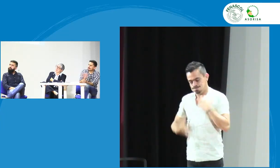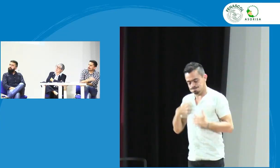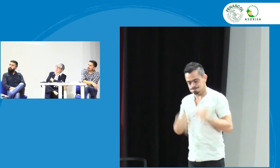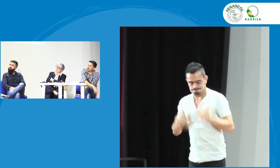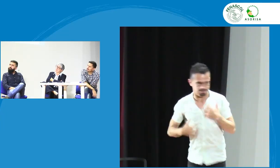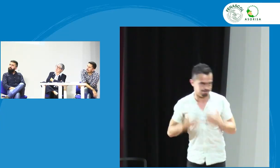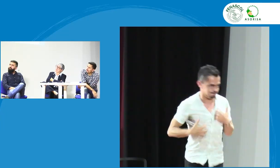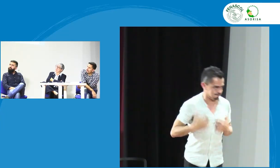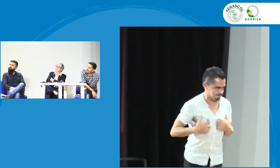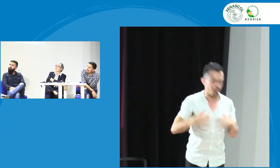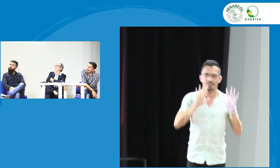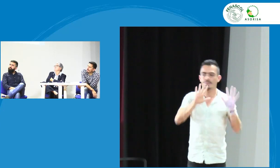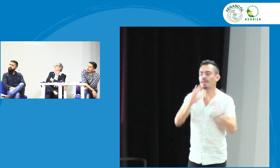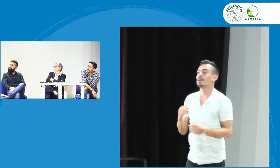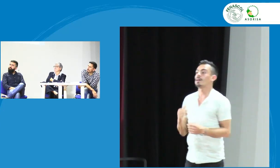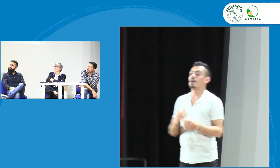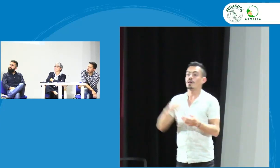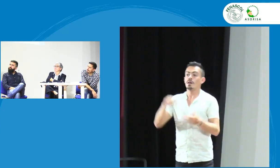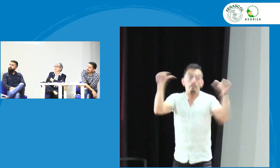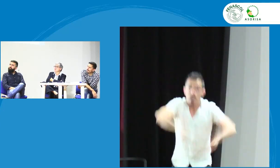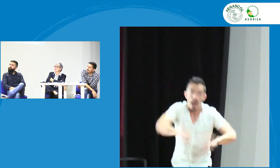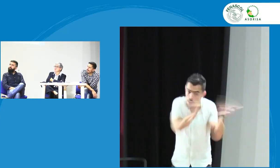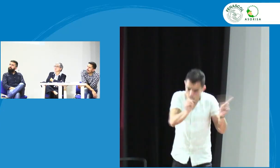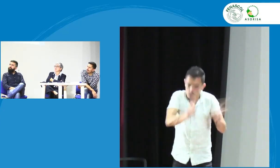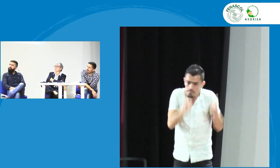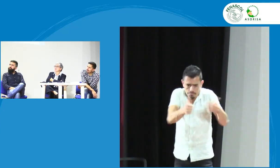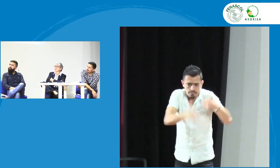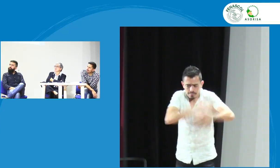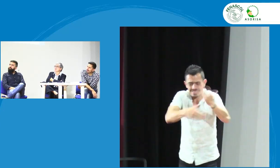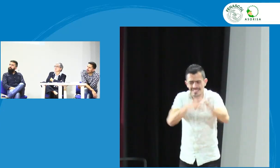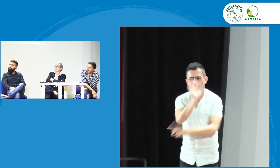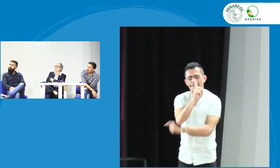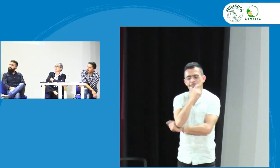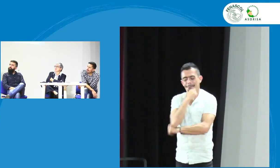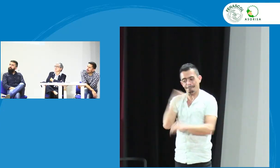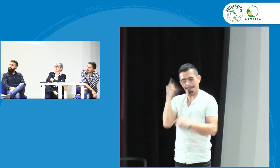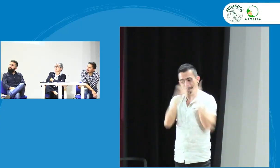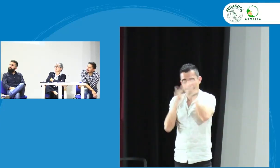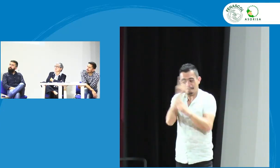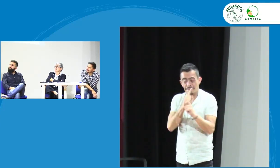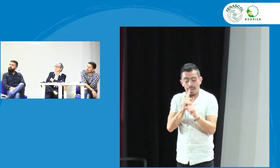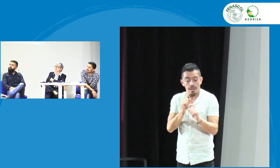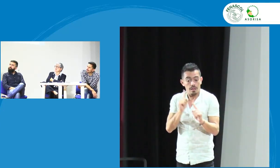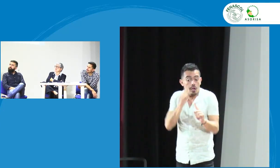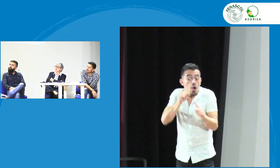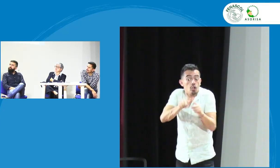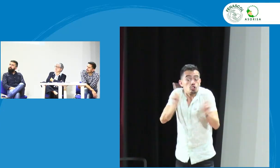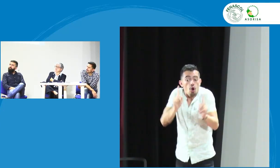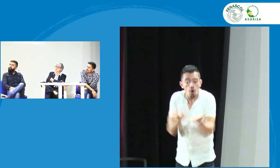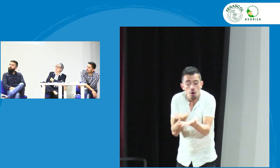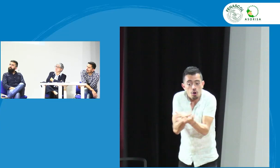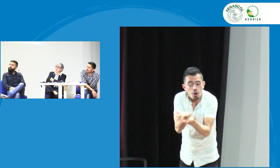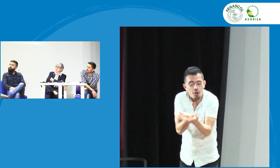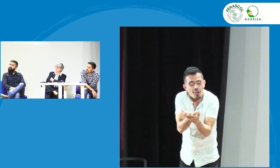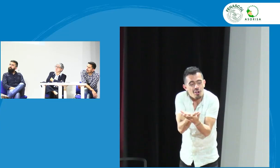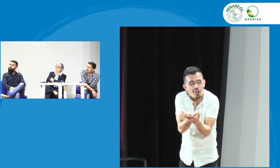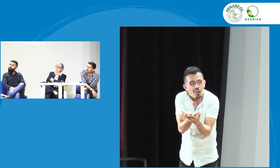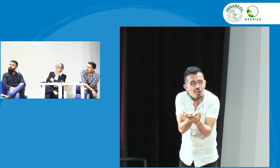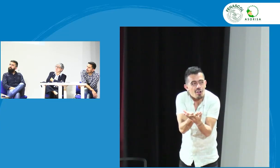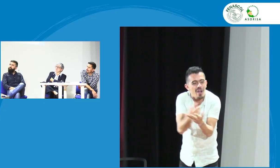tipo insor y eso me genera una inquietud muy grande no es que esto sea malo esto se arregla en el proceso pero solamente vamos